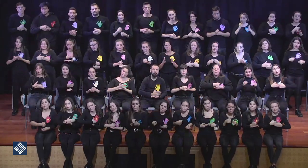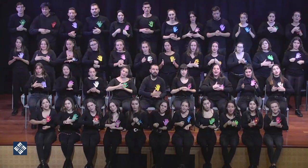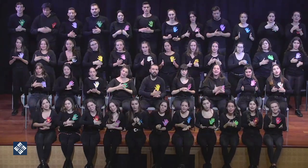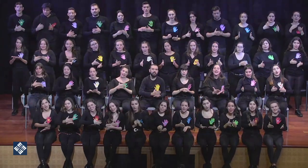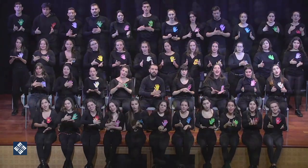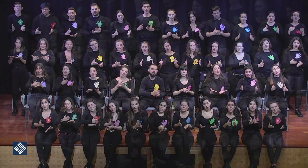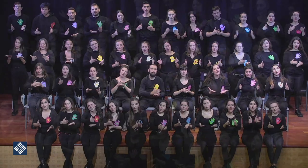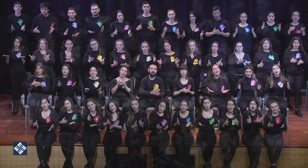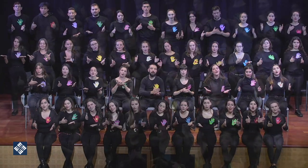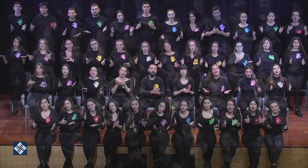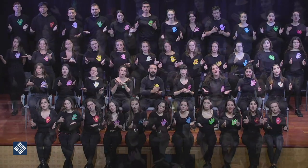empezado